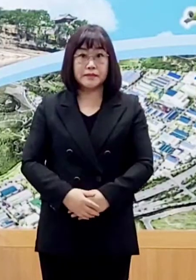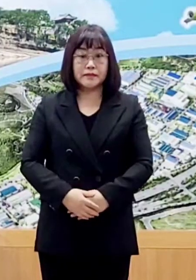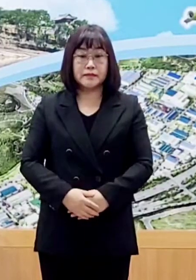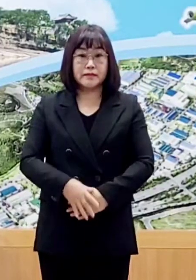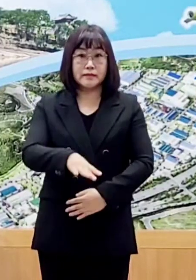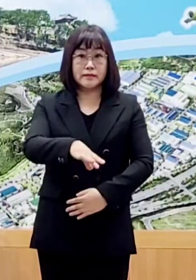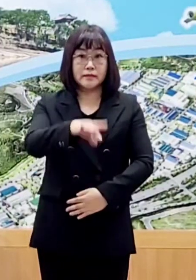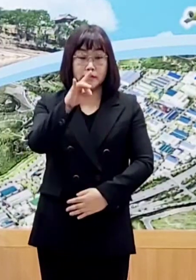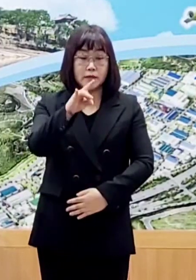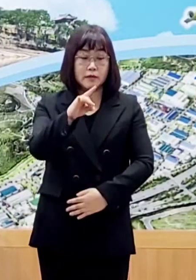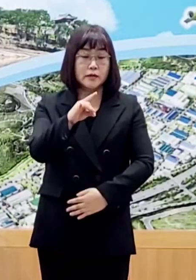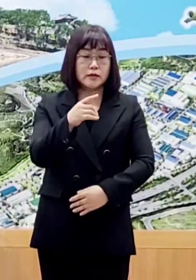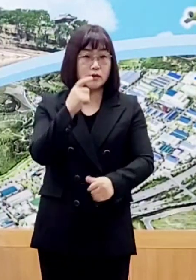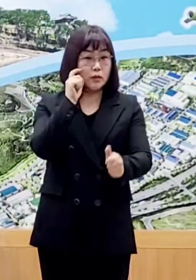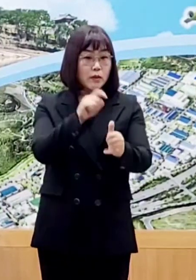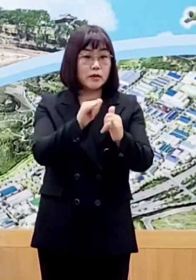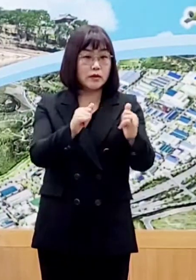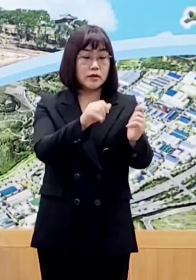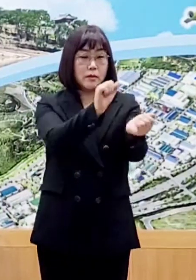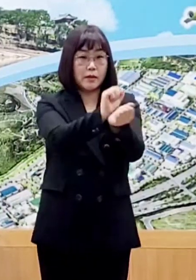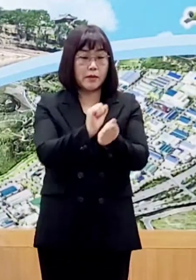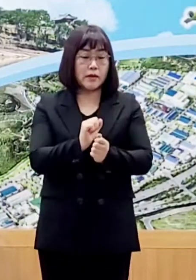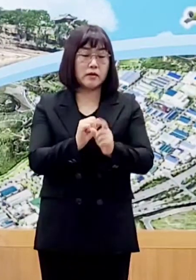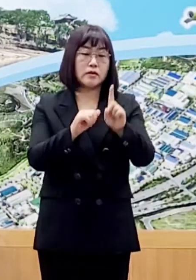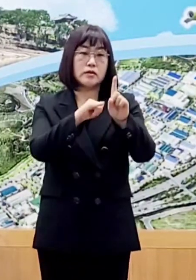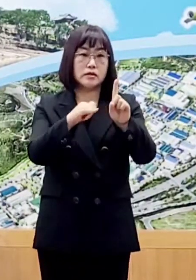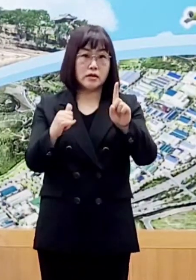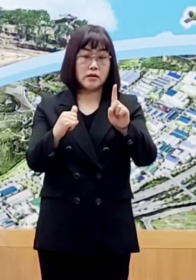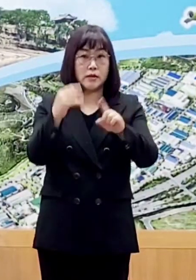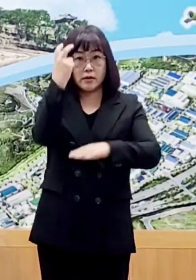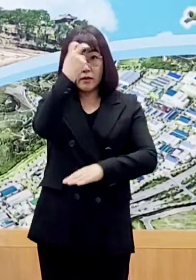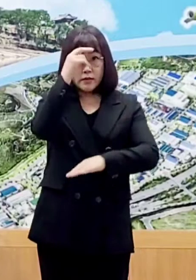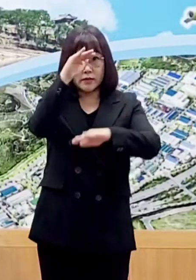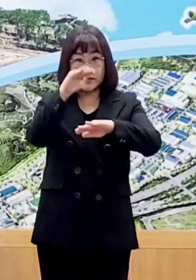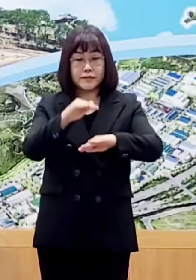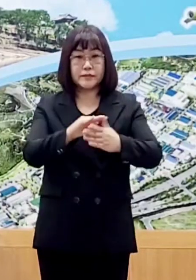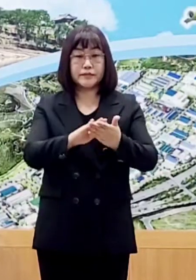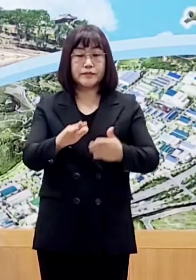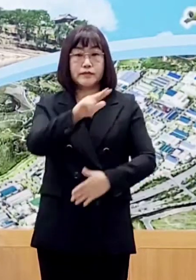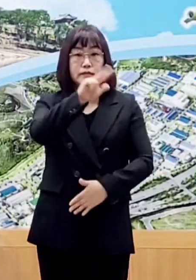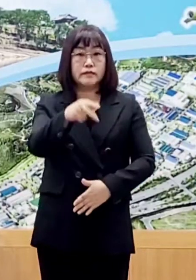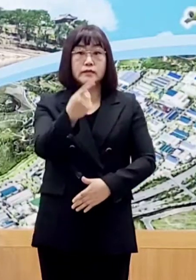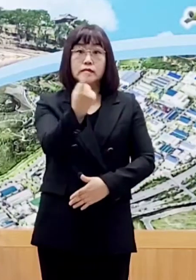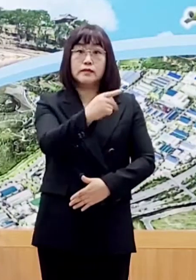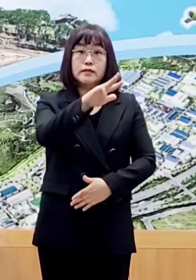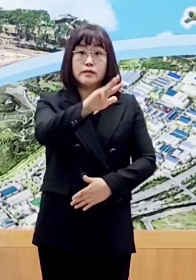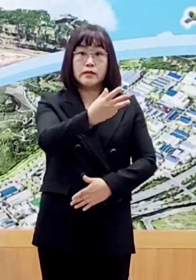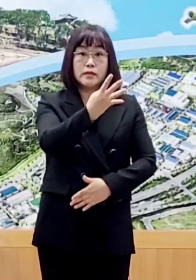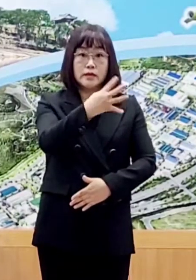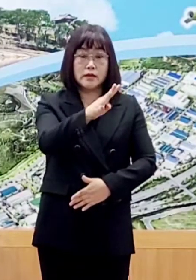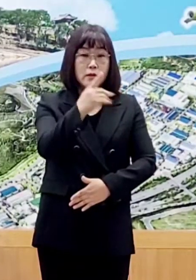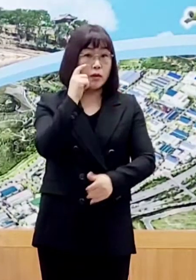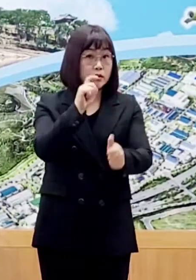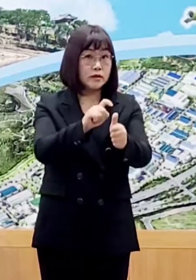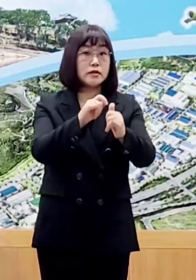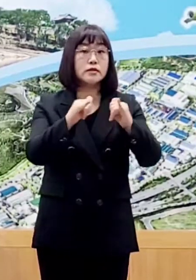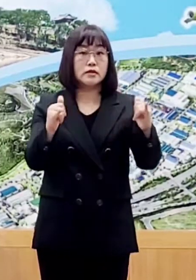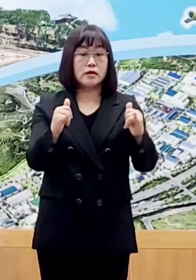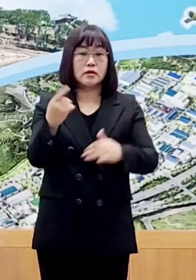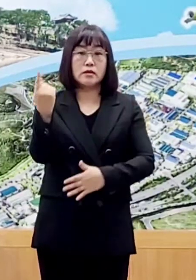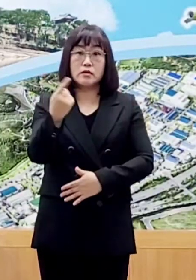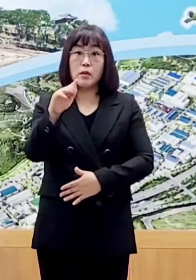먼저 기확진자 접촉자 1명의 검사 진행 과정입니다. 진주 1804번 확진자는